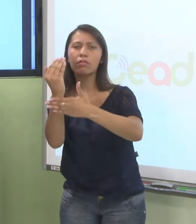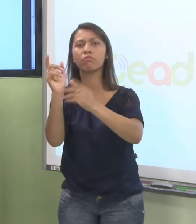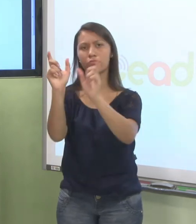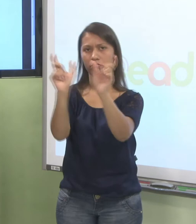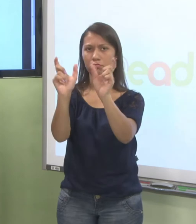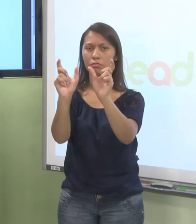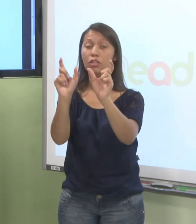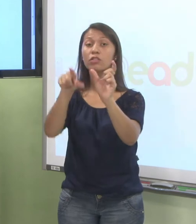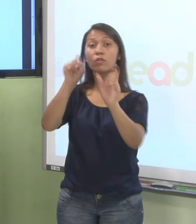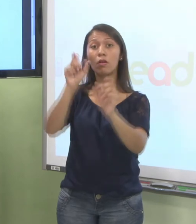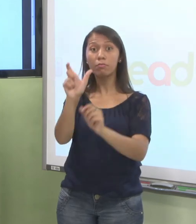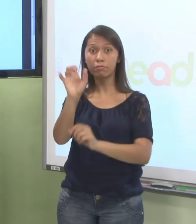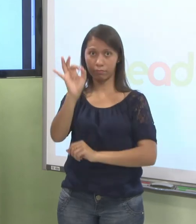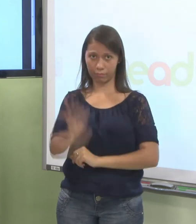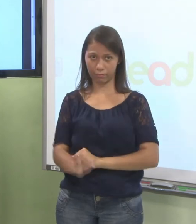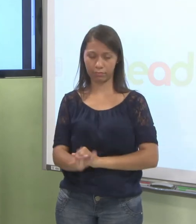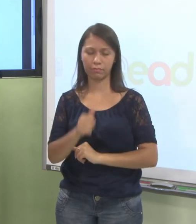Beleza? Vamos voltar lá na sala.